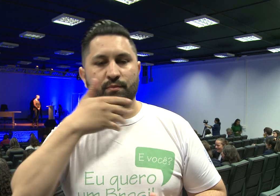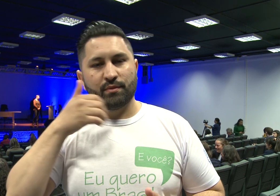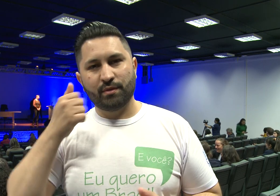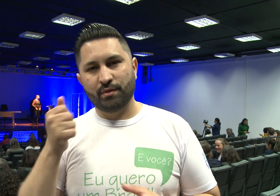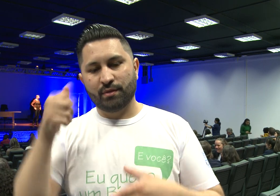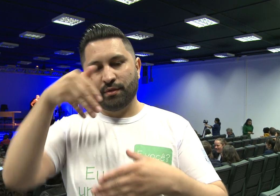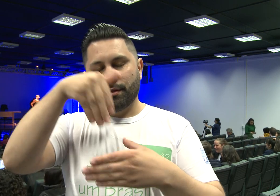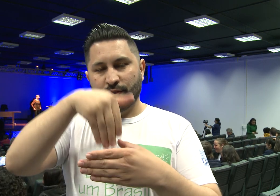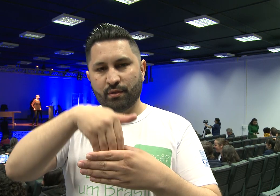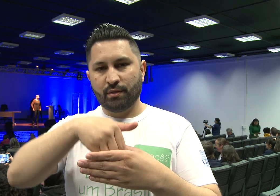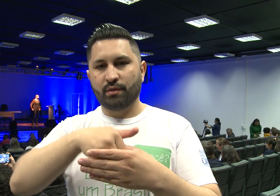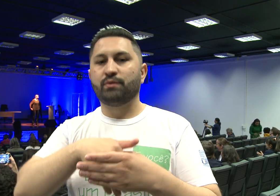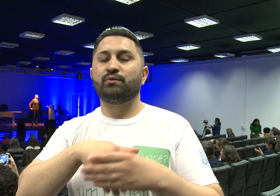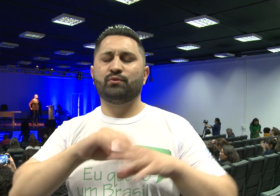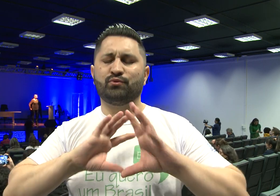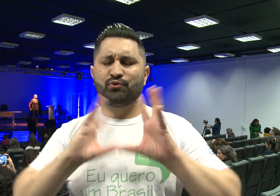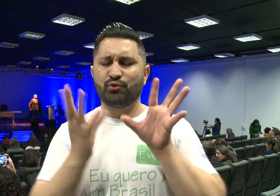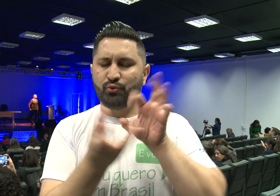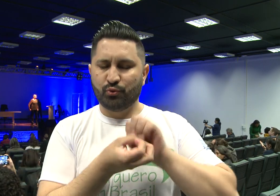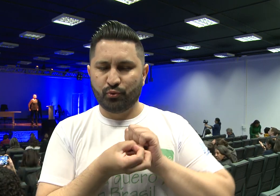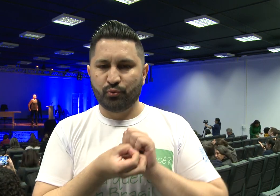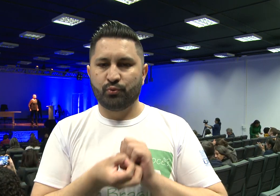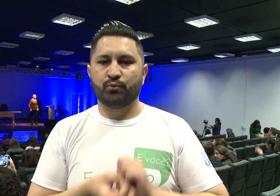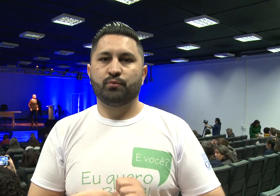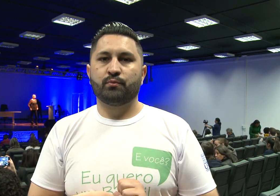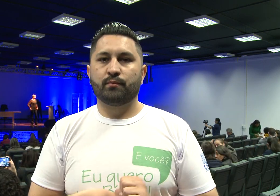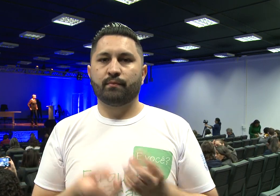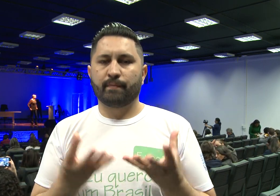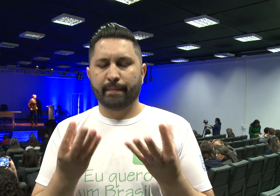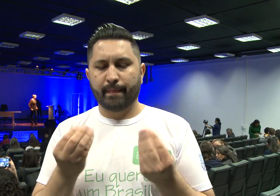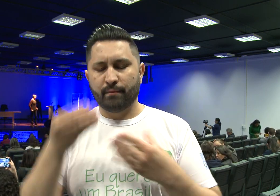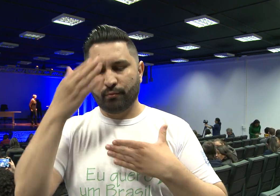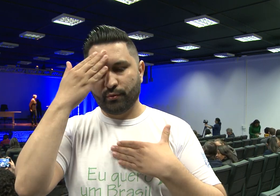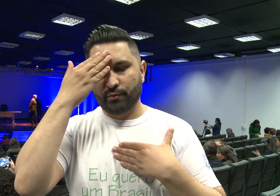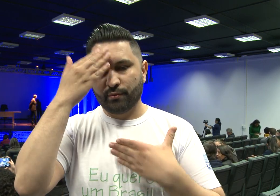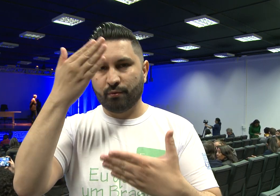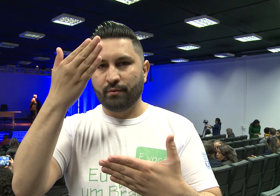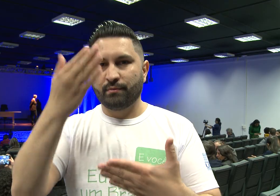sociedade, em todo o contexto. Muito obrigado.